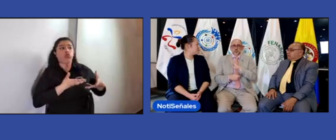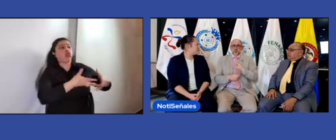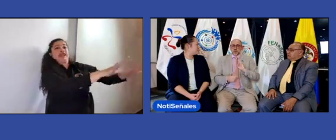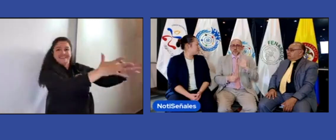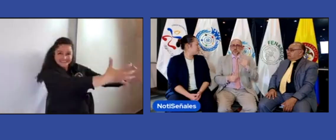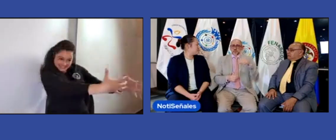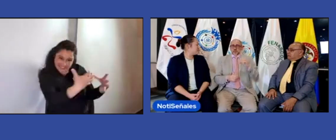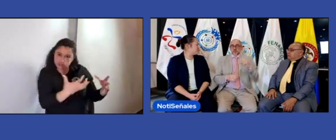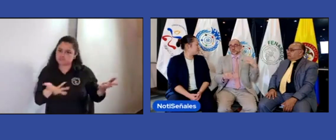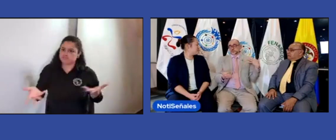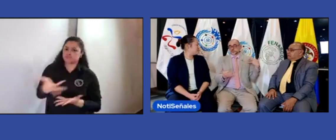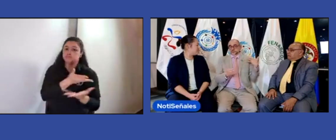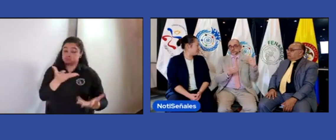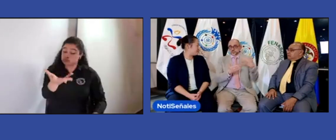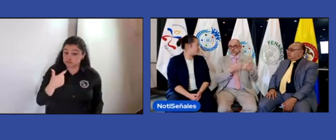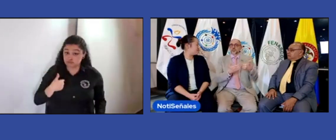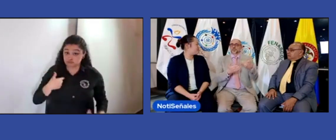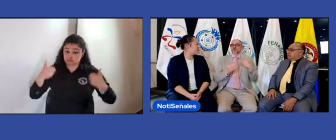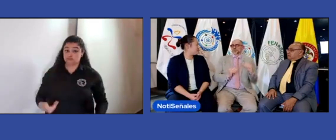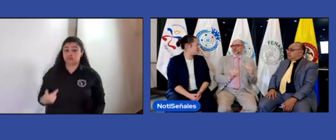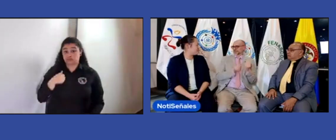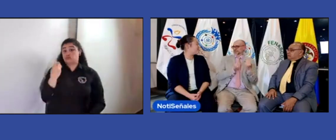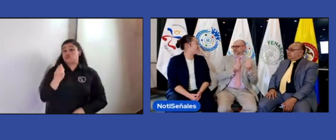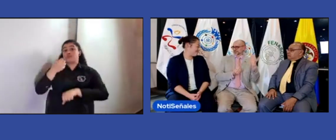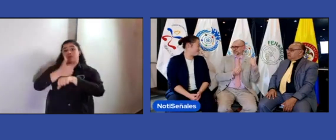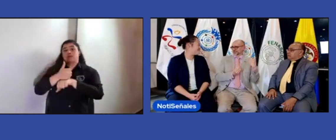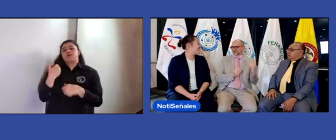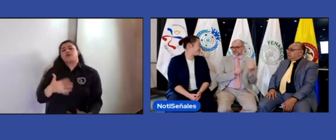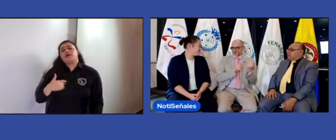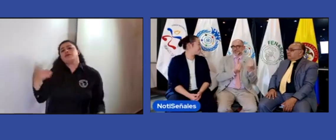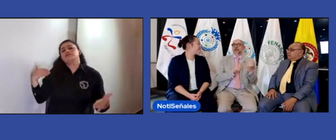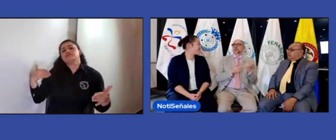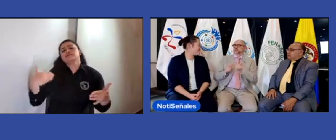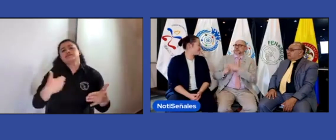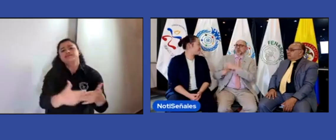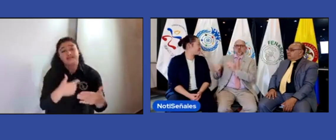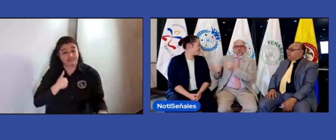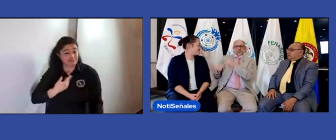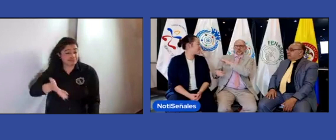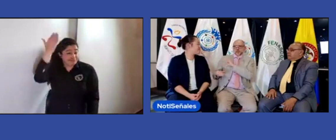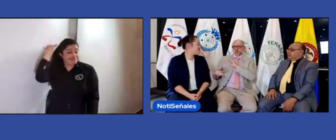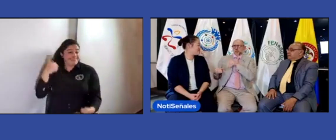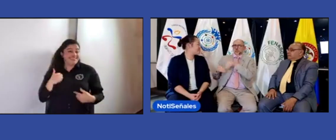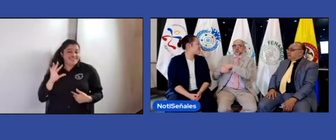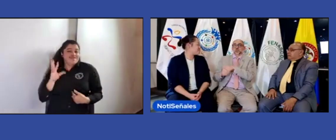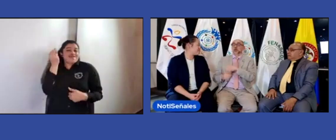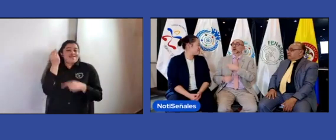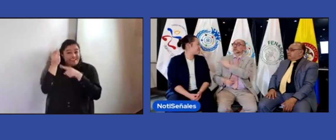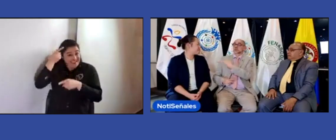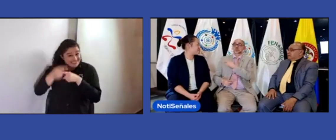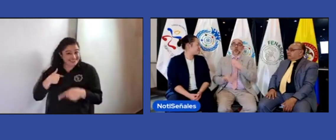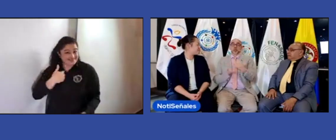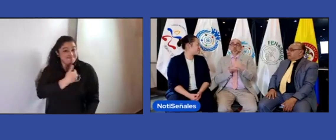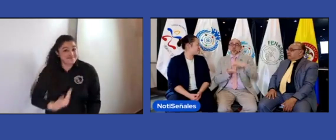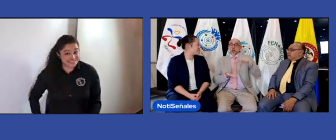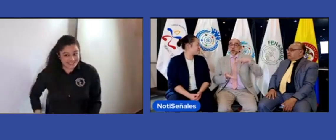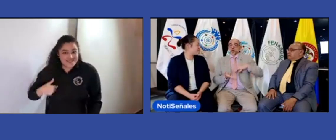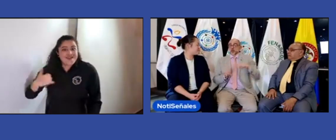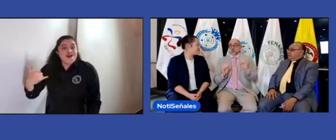establecer ese objetivo, ¿no? Nosotros como Federación Mundial de Sordos, yo también hice parte del capítulo de jóvenes en el que está en este